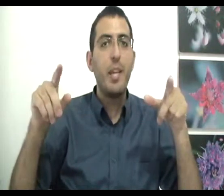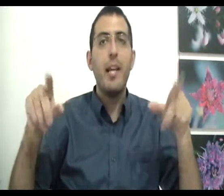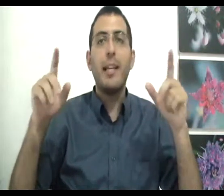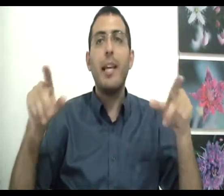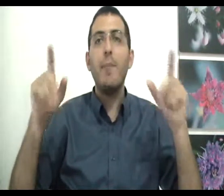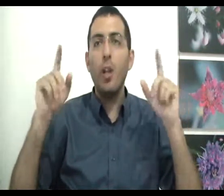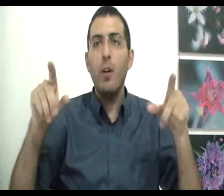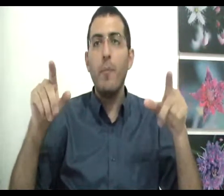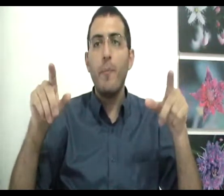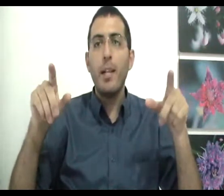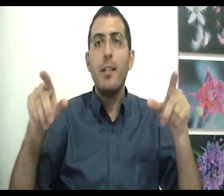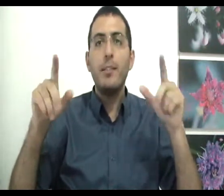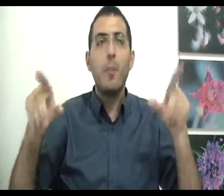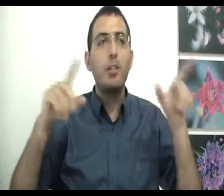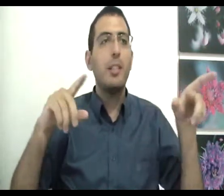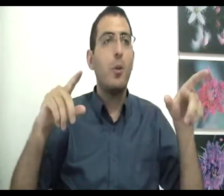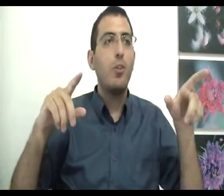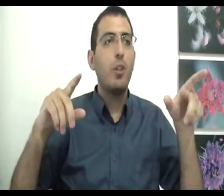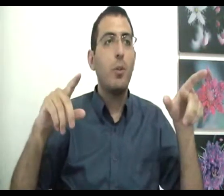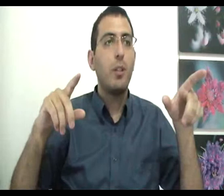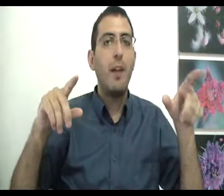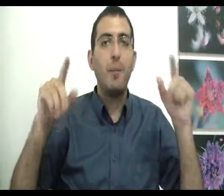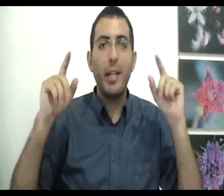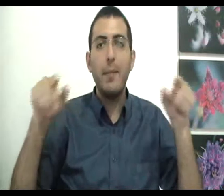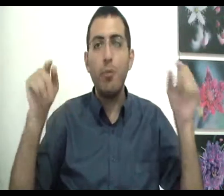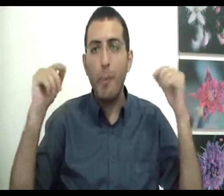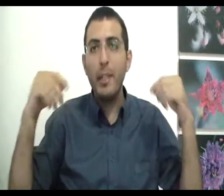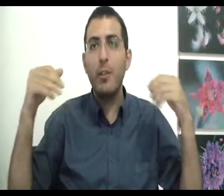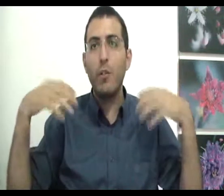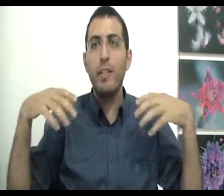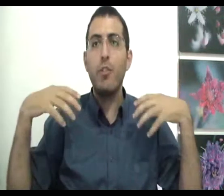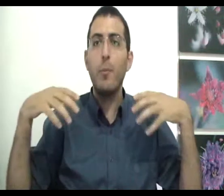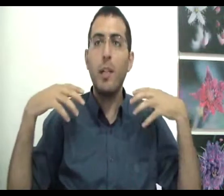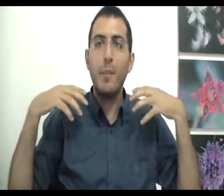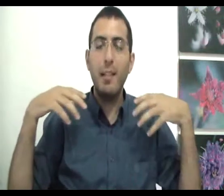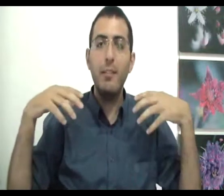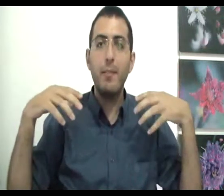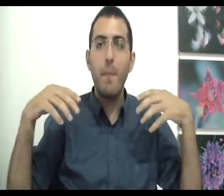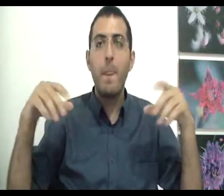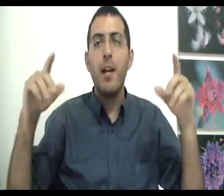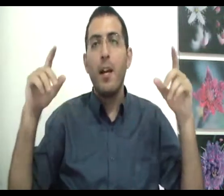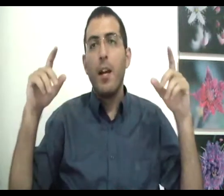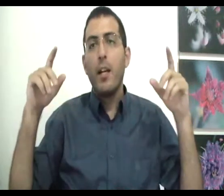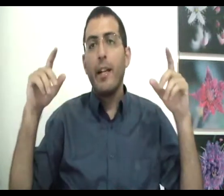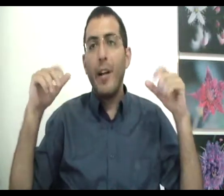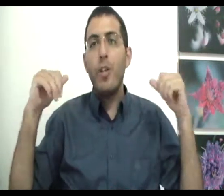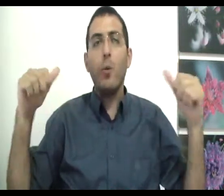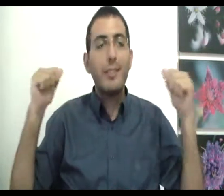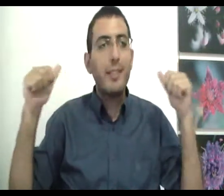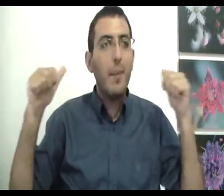כי אם לא זה אומר שזה יכול להשתנות אבל בין אדם שהוא באמת חווה את השלמות האמיתית כאשר הוא נזכר